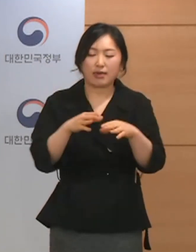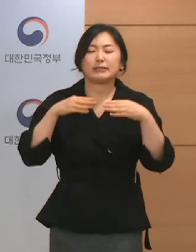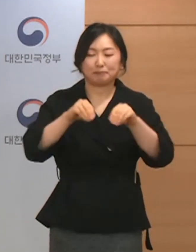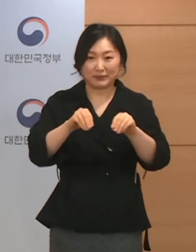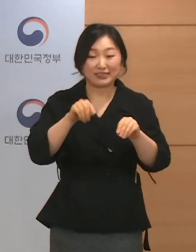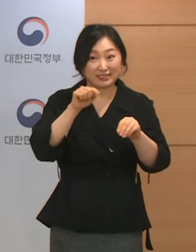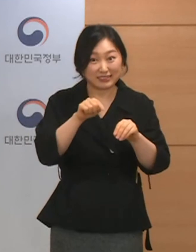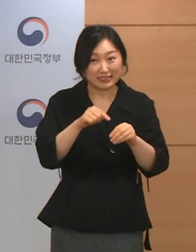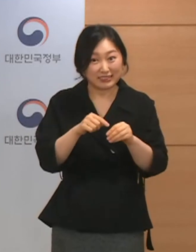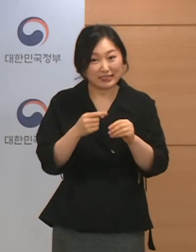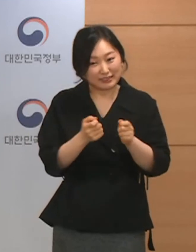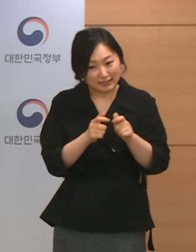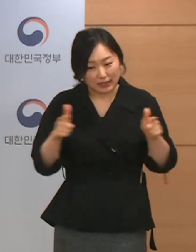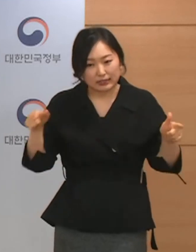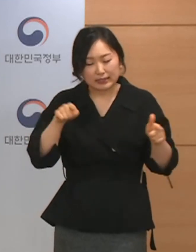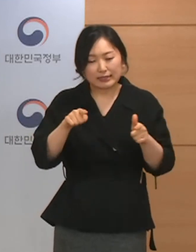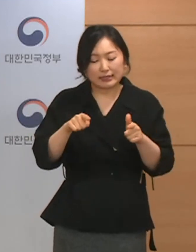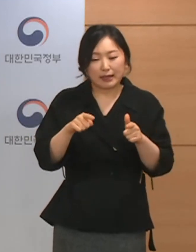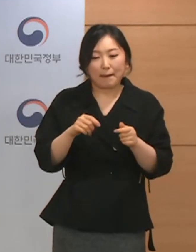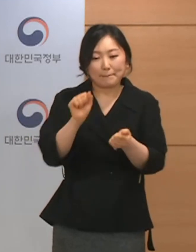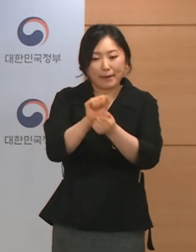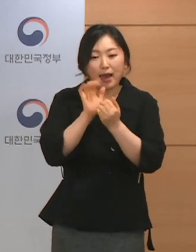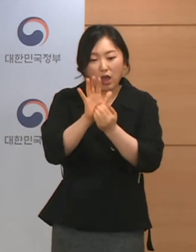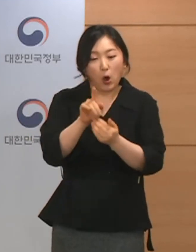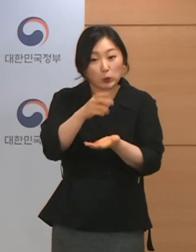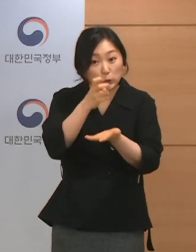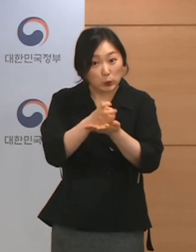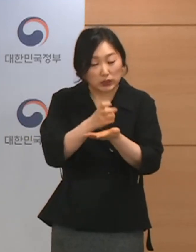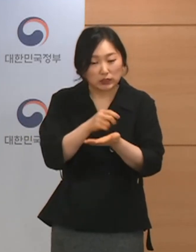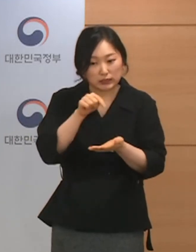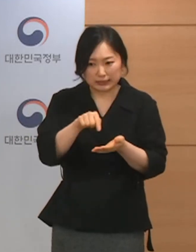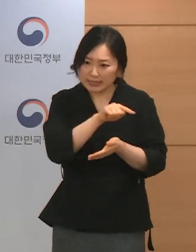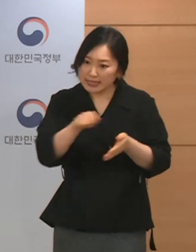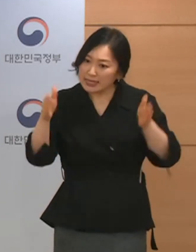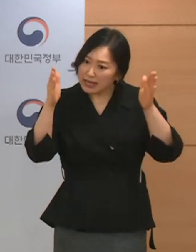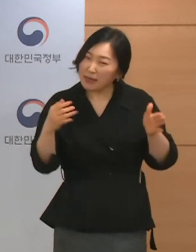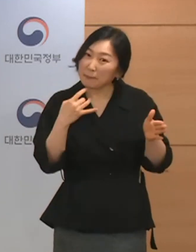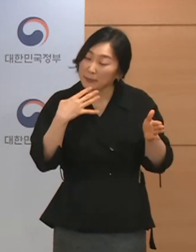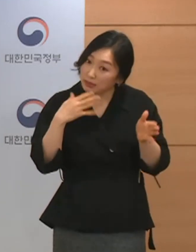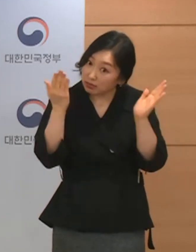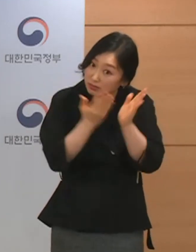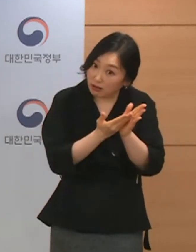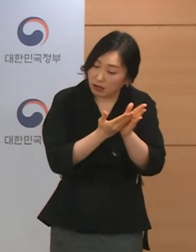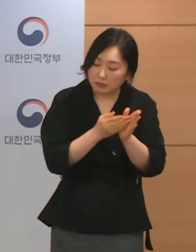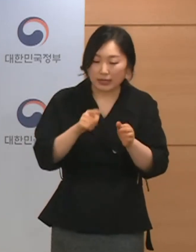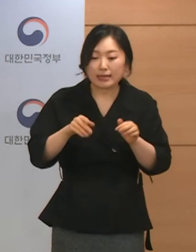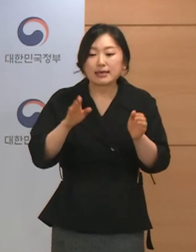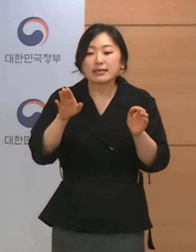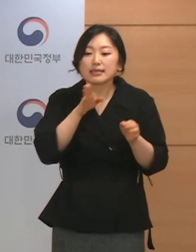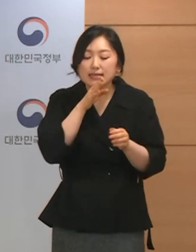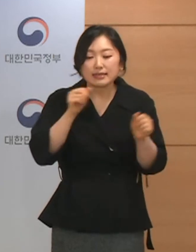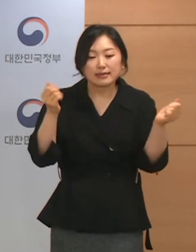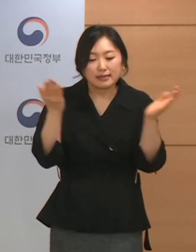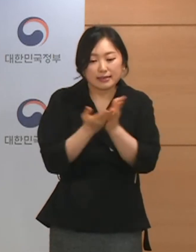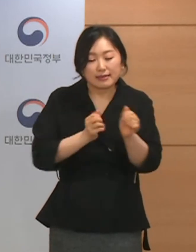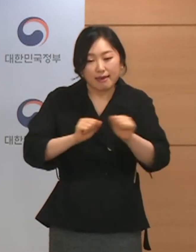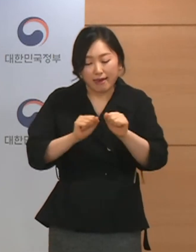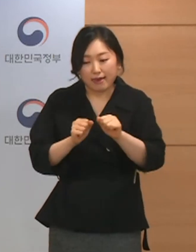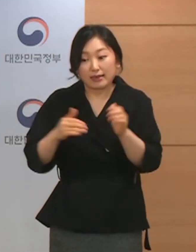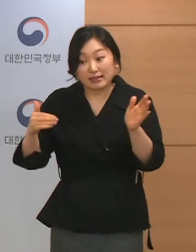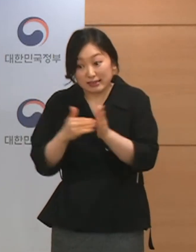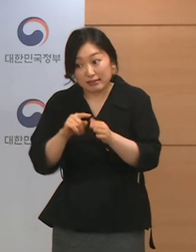기타 방역 강화 조치는 이행기간에만 운영되는 것인지 이행기간이 끝나면 해제되는 것인지